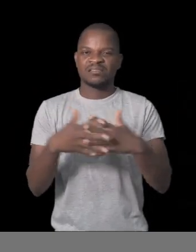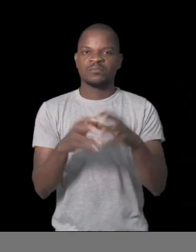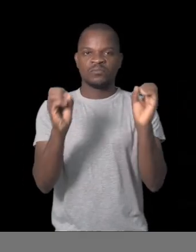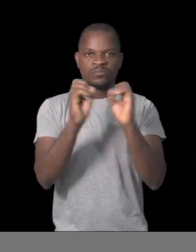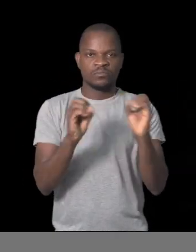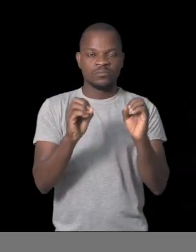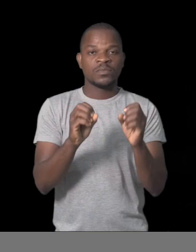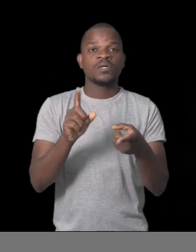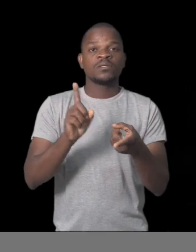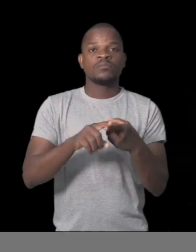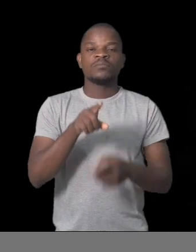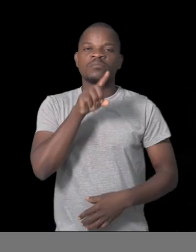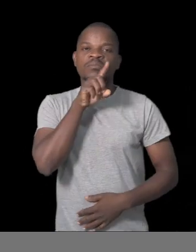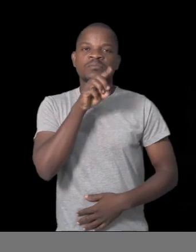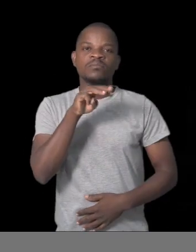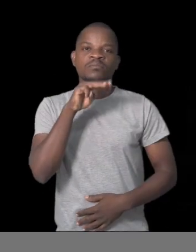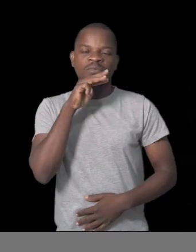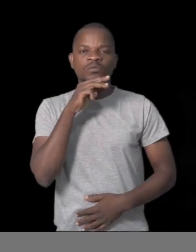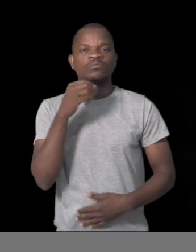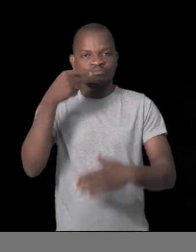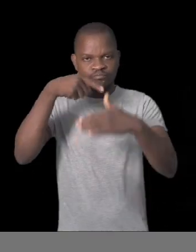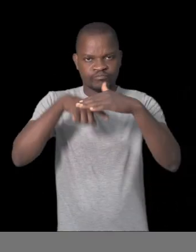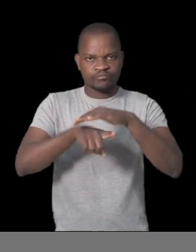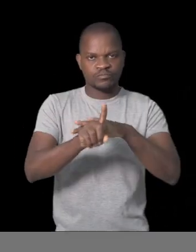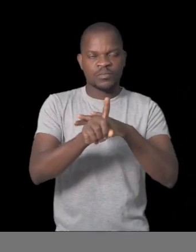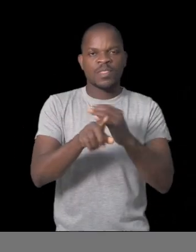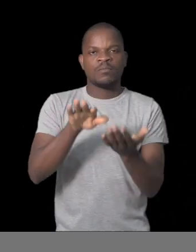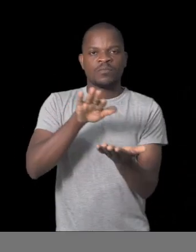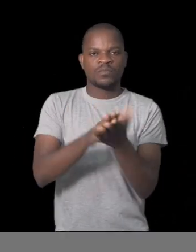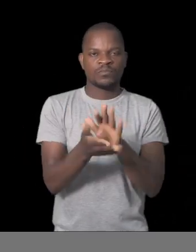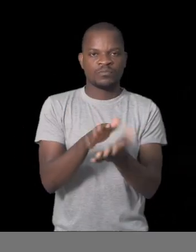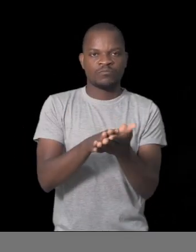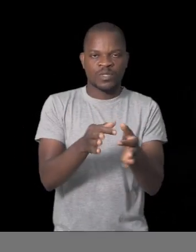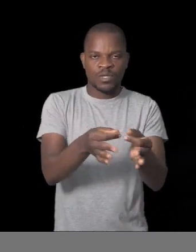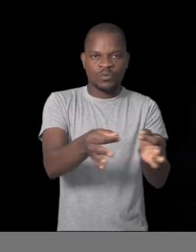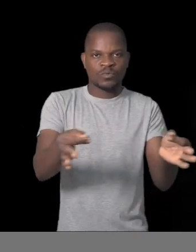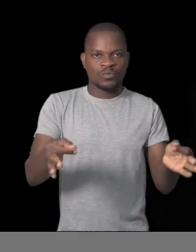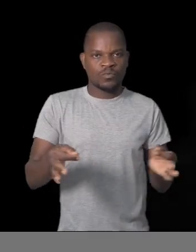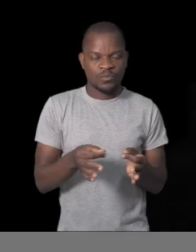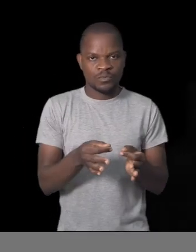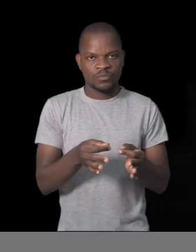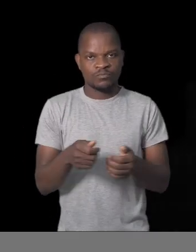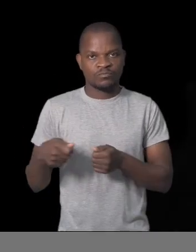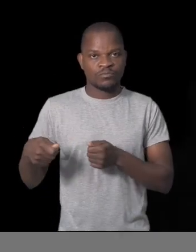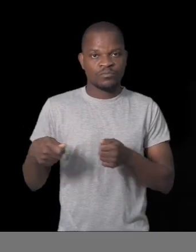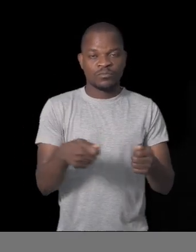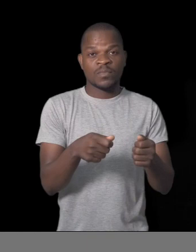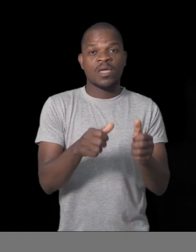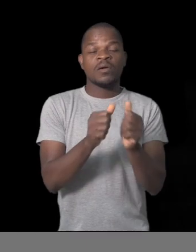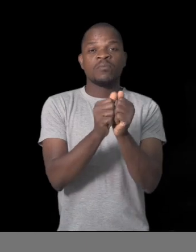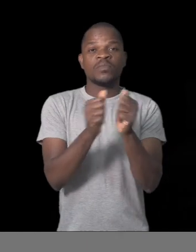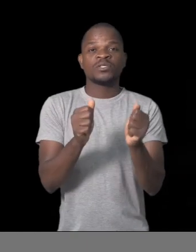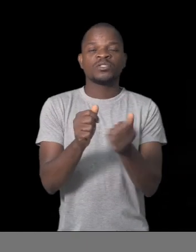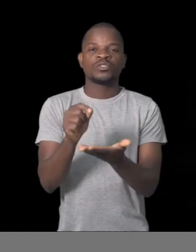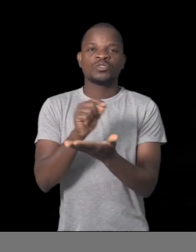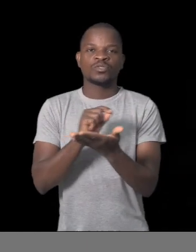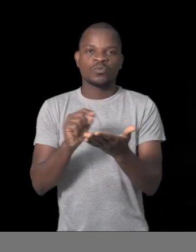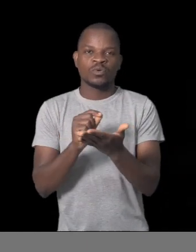instituição para regularizar a sua situação. Contudo, a Manhanga poderá receber mais alunos de